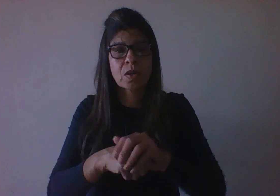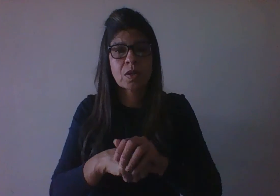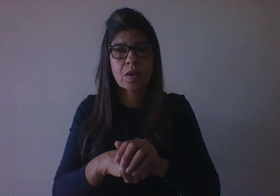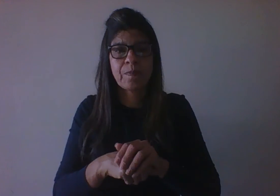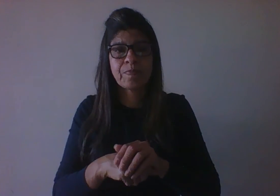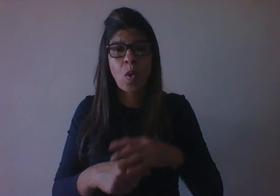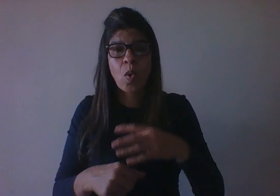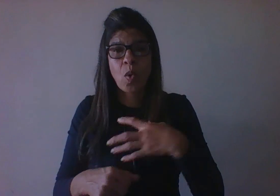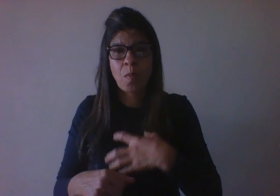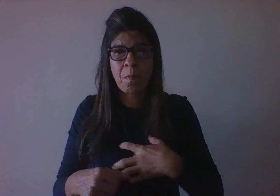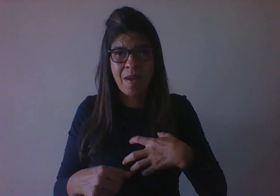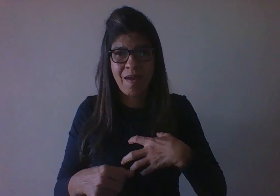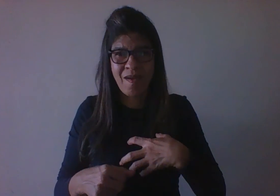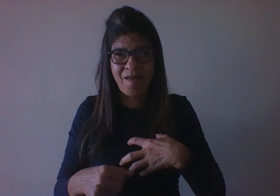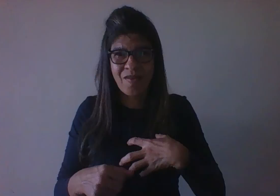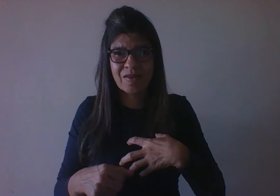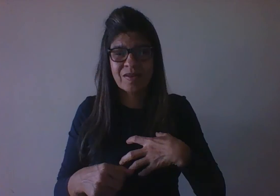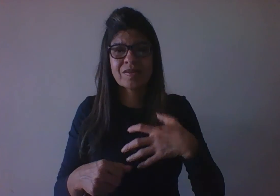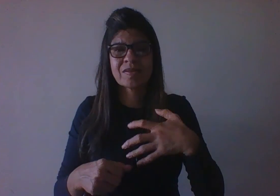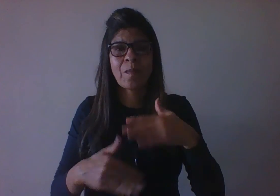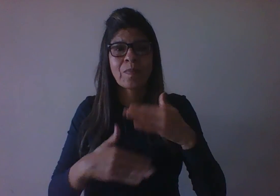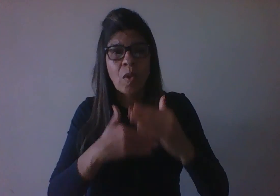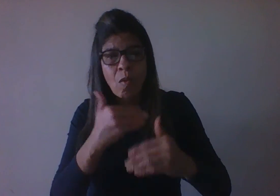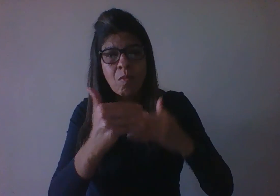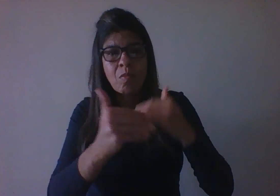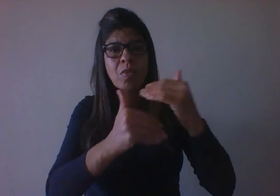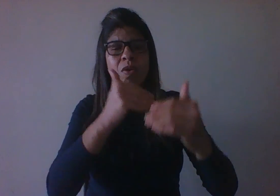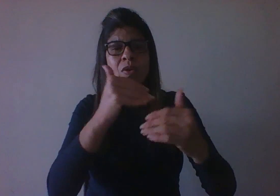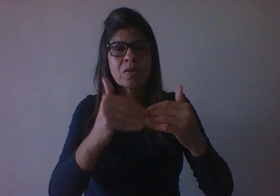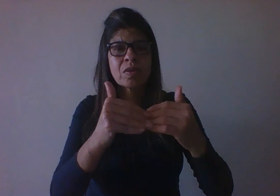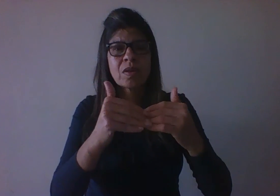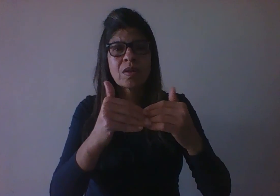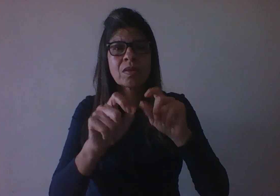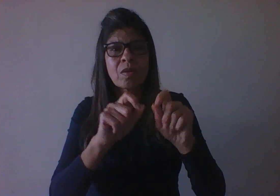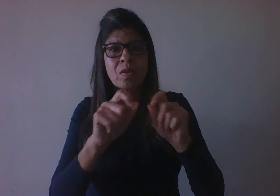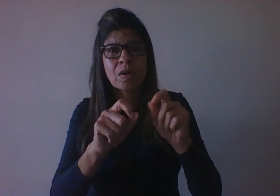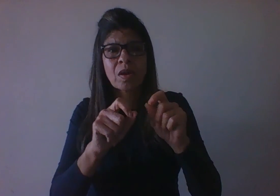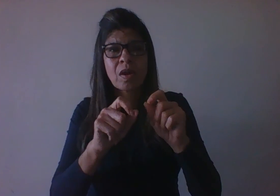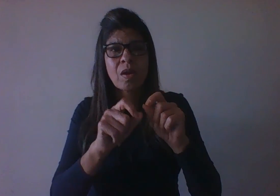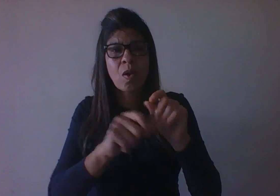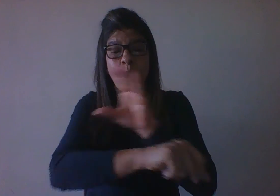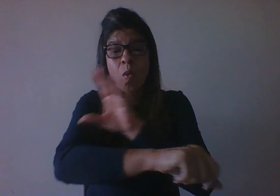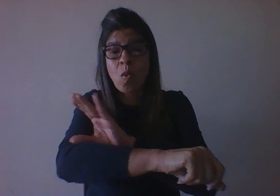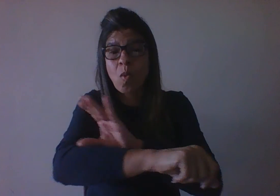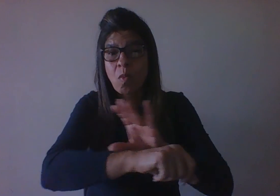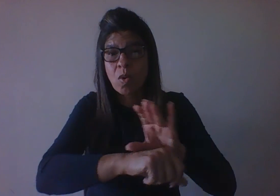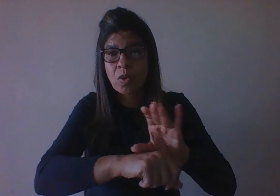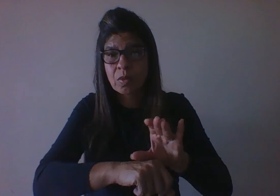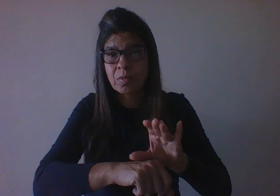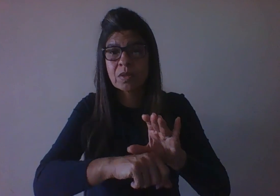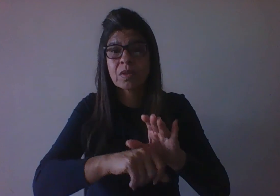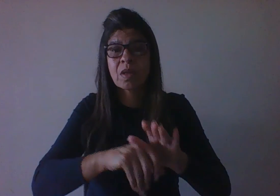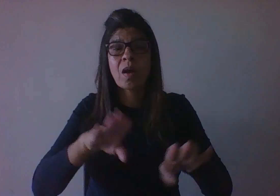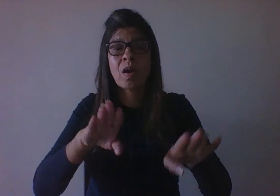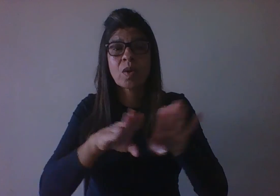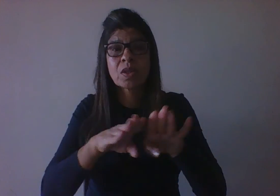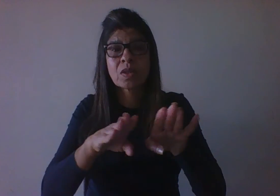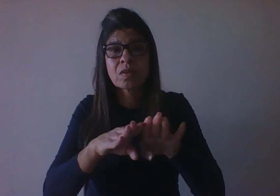o processo de desenvolvimento é eminentemente comportamental e independe da espécie, idade ou